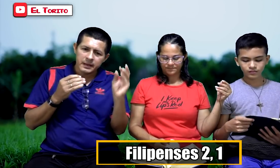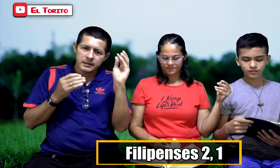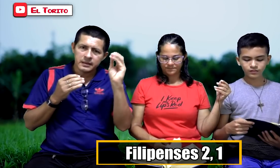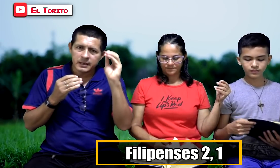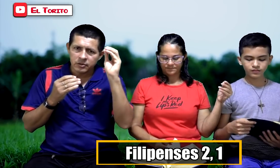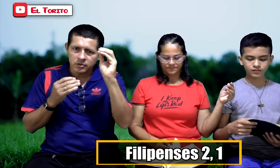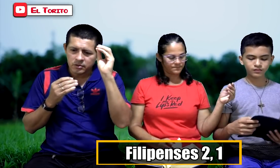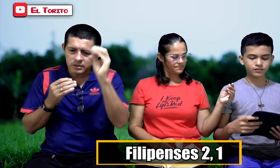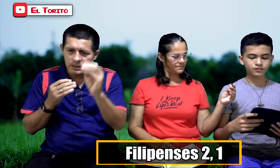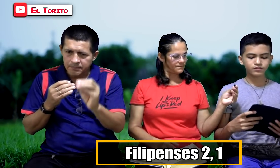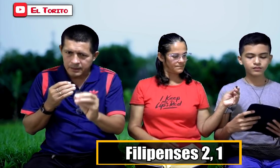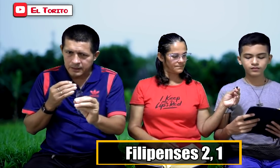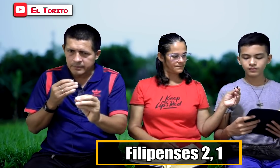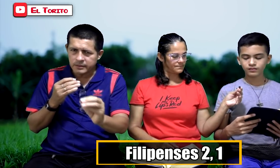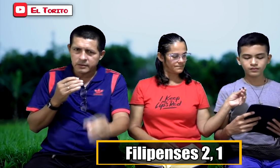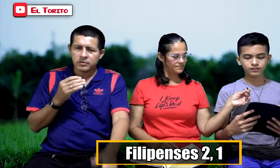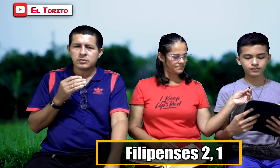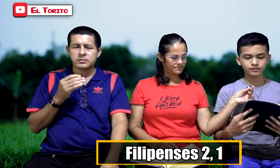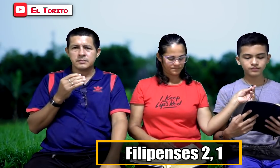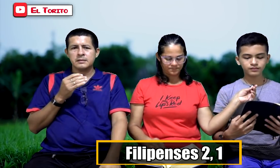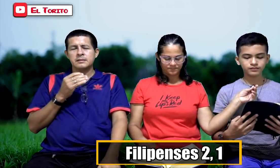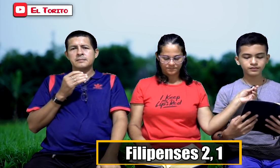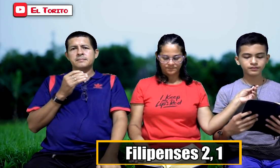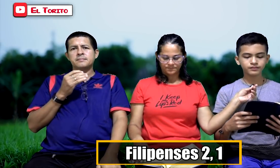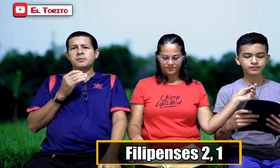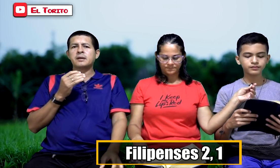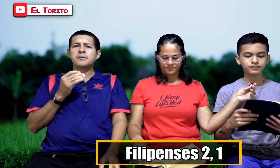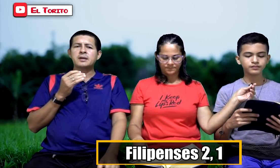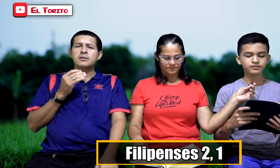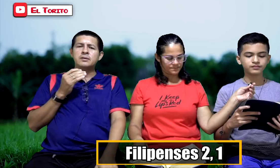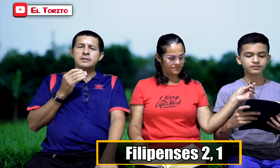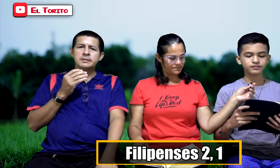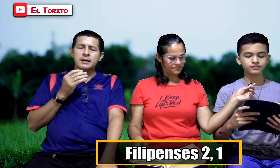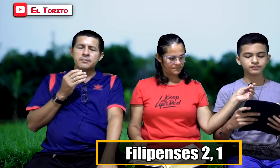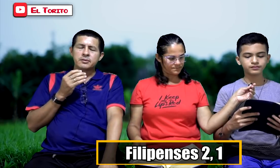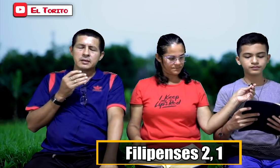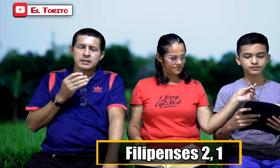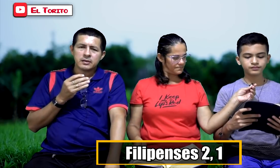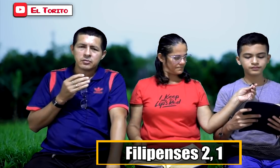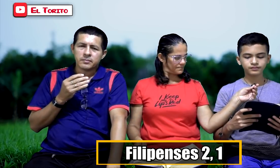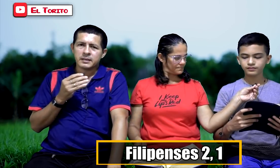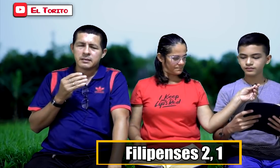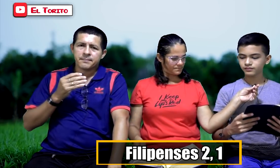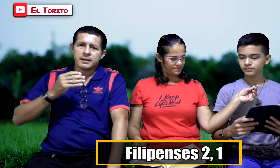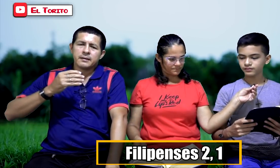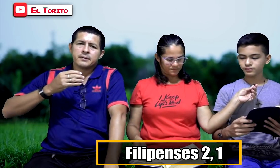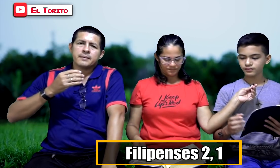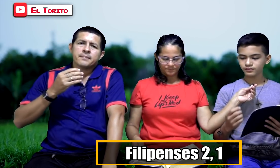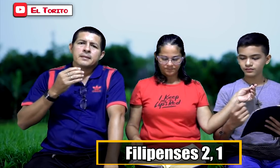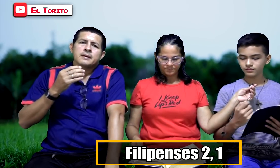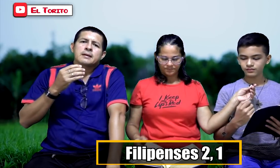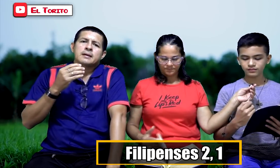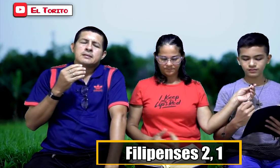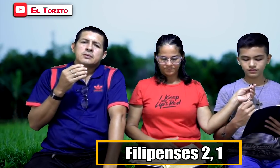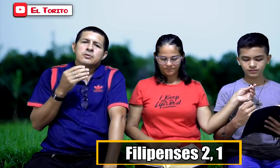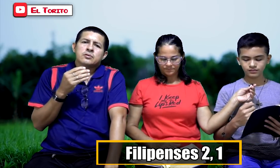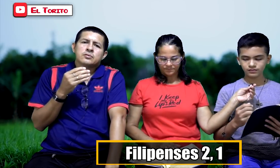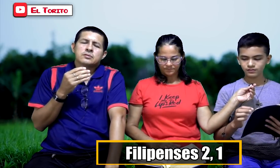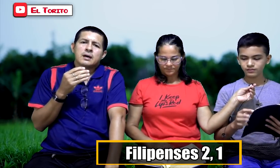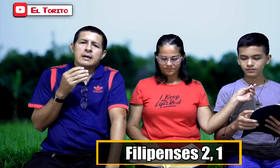predicador de la Palabra de Dios. ¿Por qué quiero iniciar y por qué quiero tomar esta Palabra que el Señor nos da